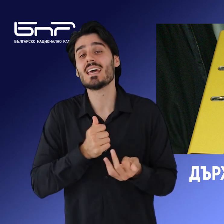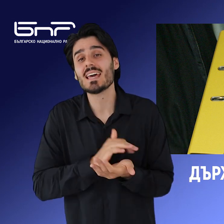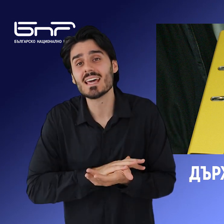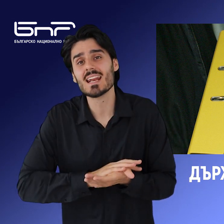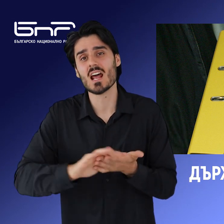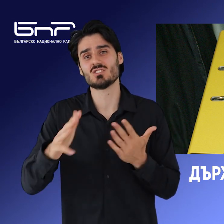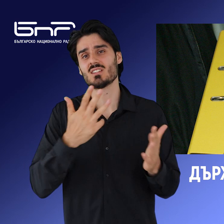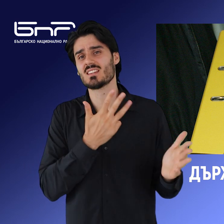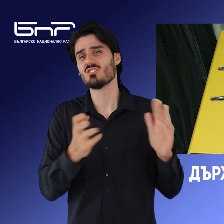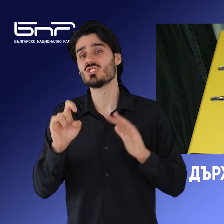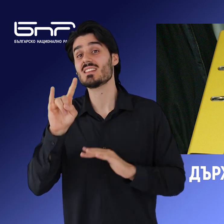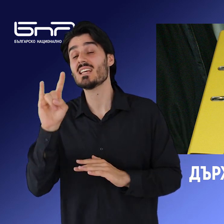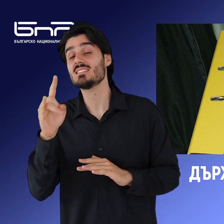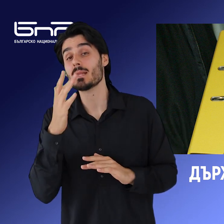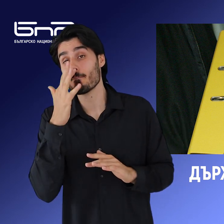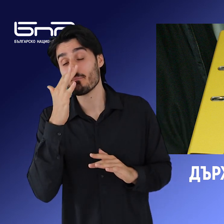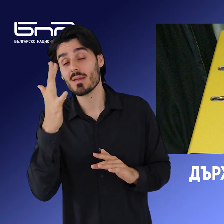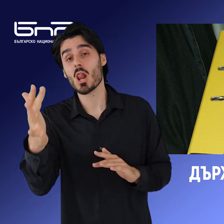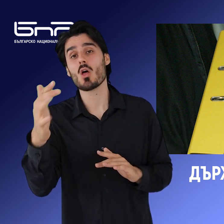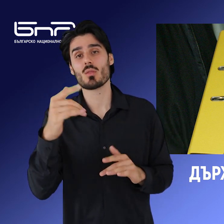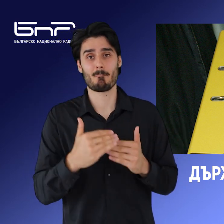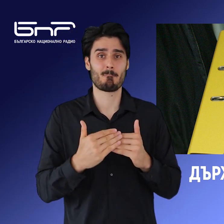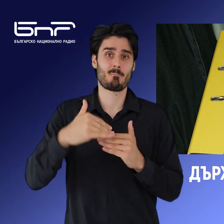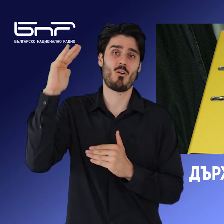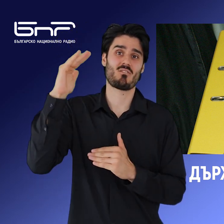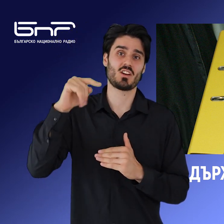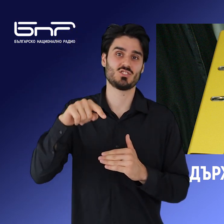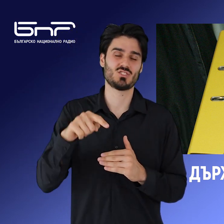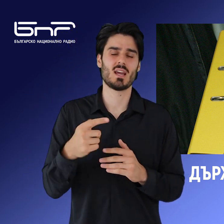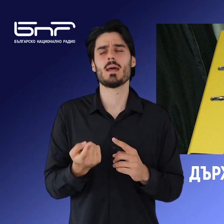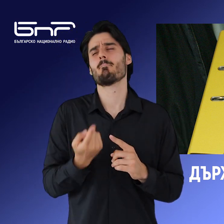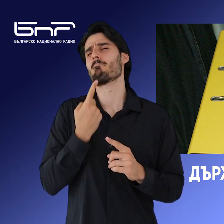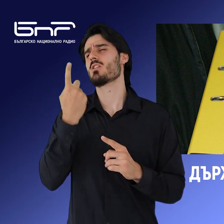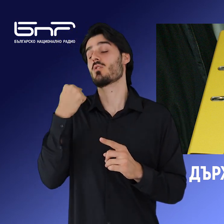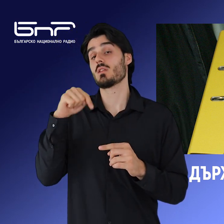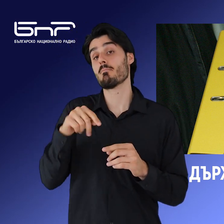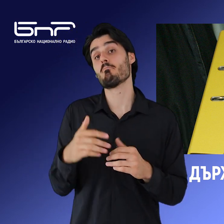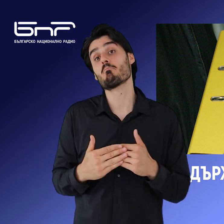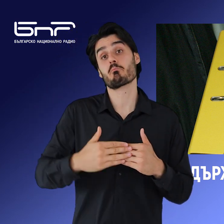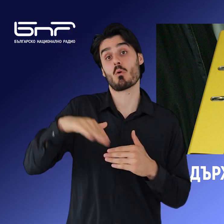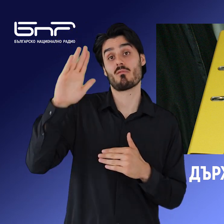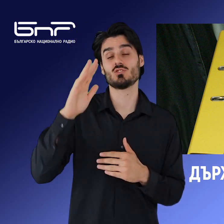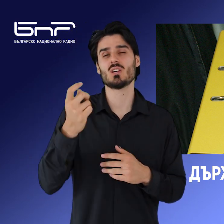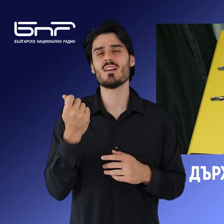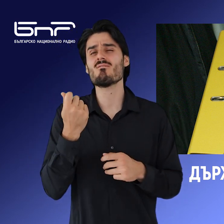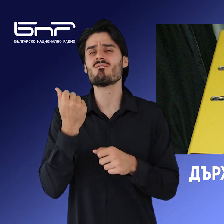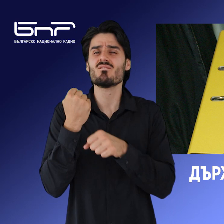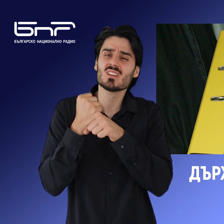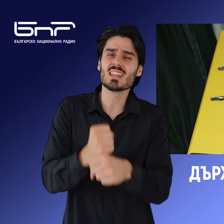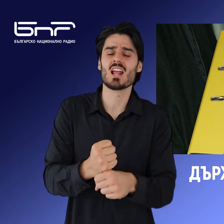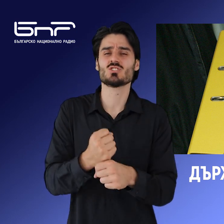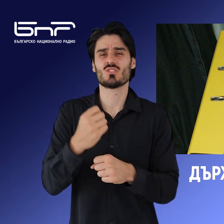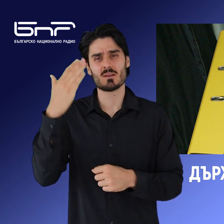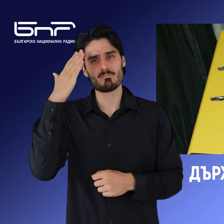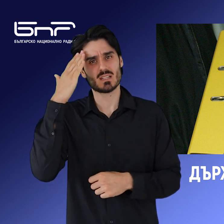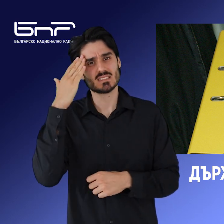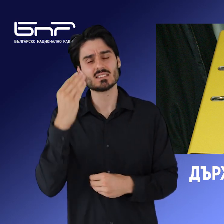910 милиона лева повече се залагат в тази план сметка спрямо минало годишната. Финансовият министрът Лен Василев обаче даде